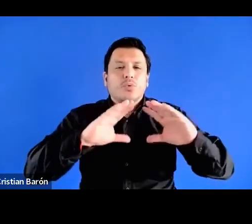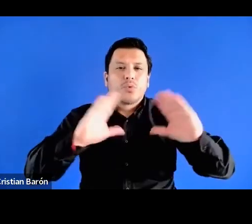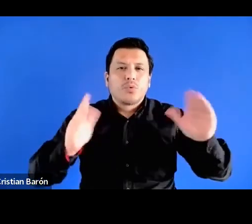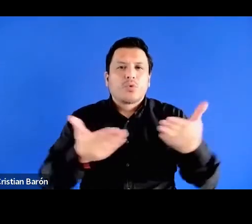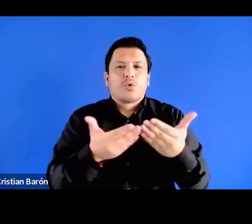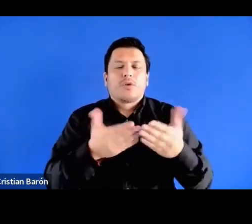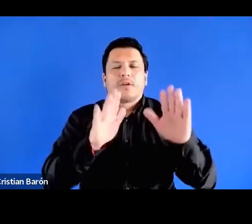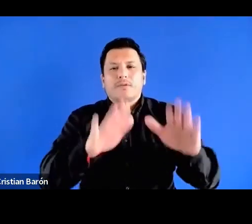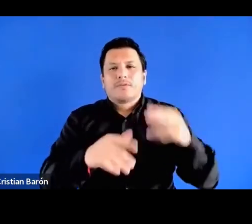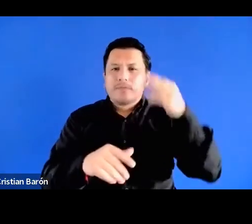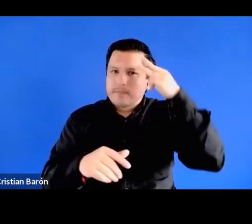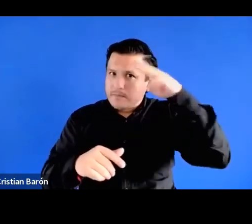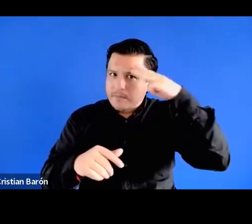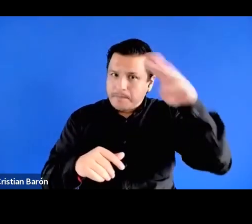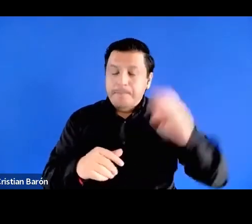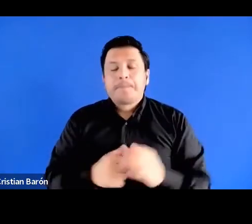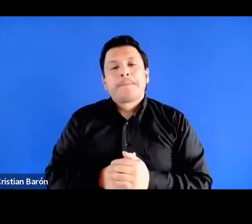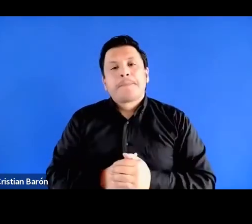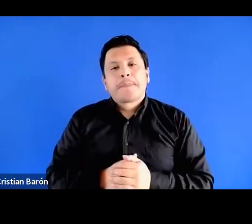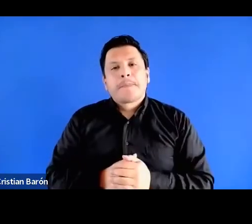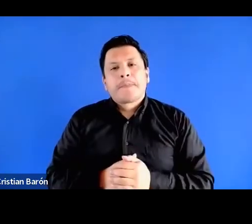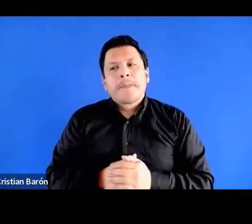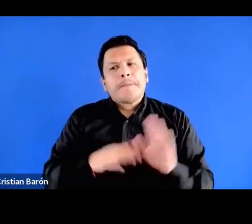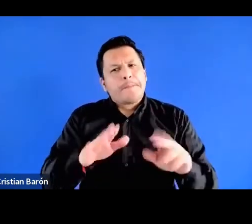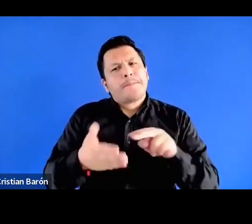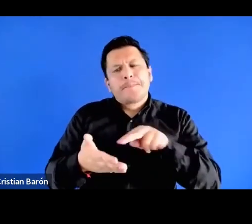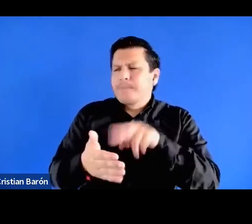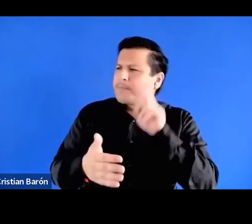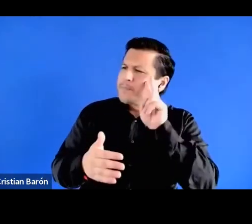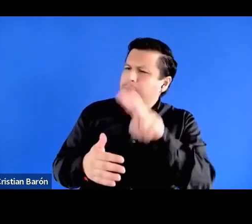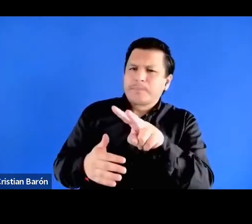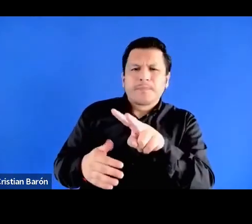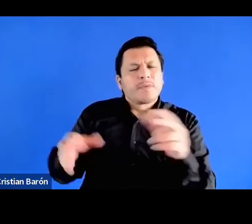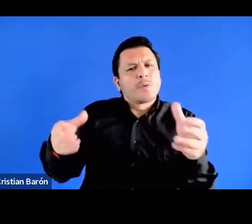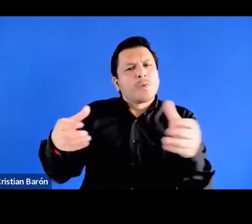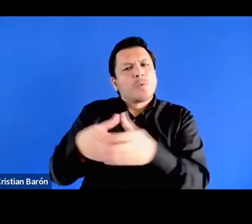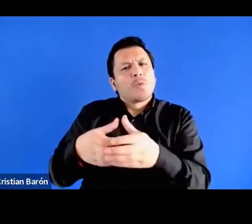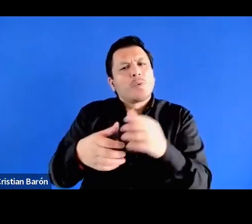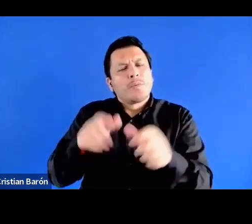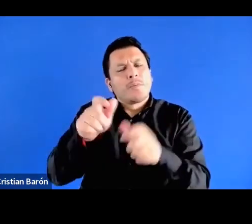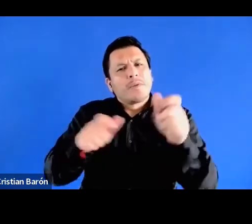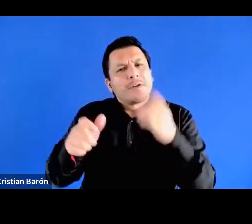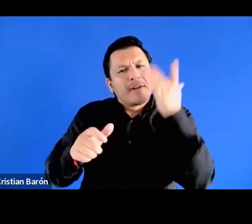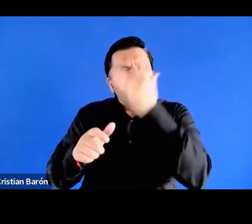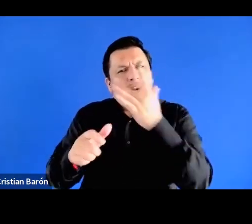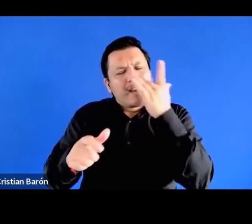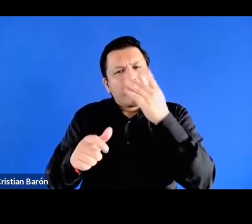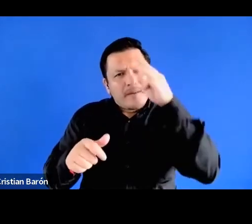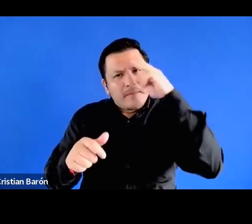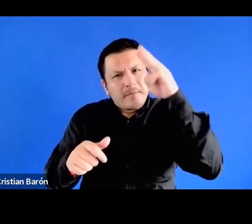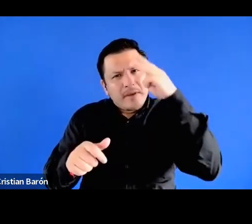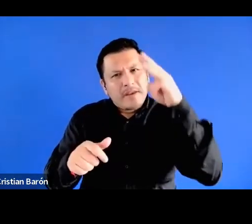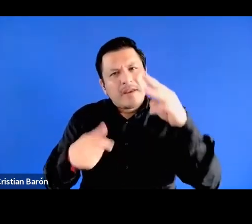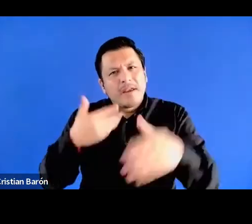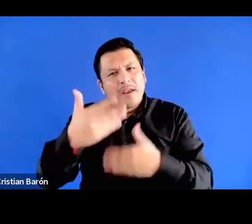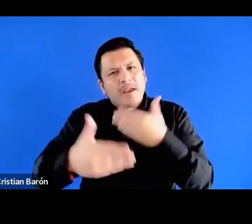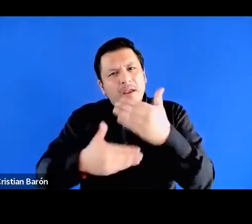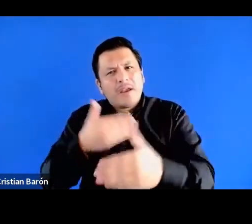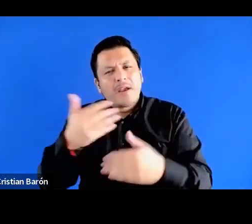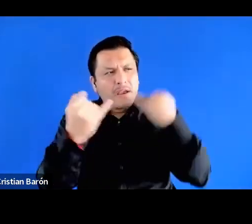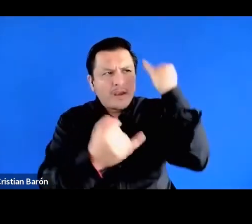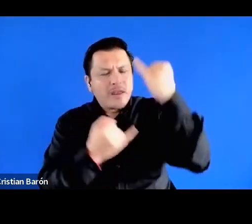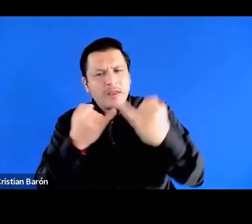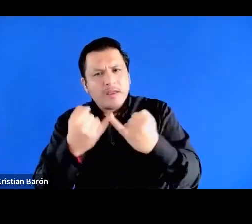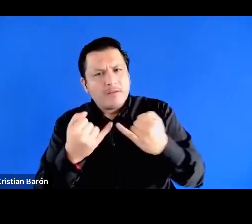este, y ver desde ahí cómo le dan la mano a la población negra mexicana que está como en proceso de identificación, de